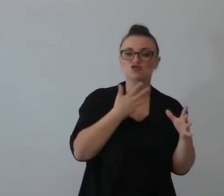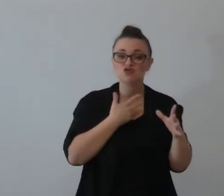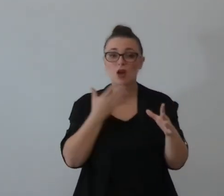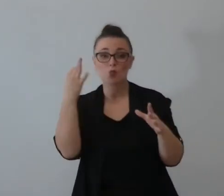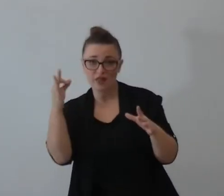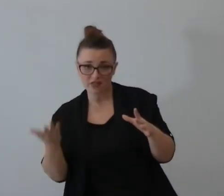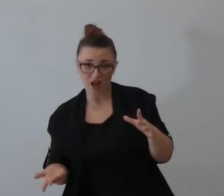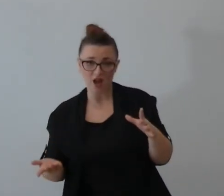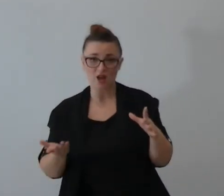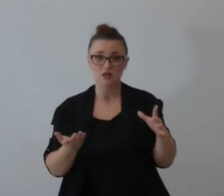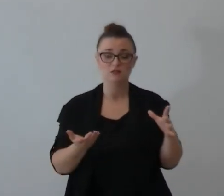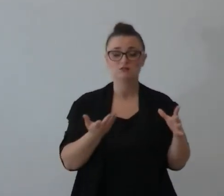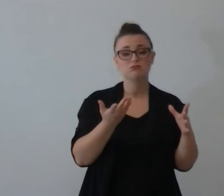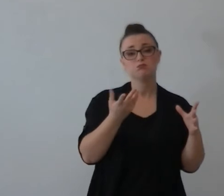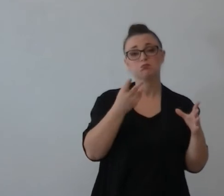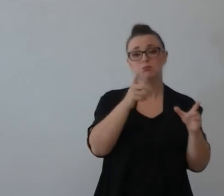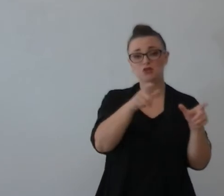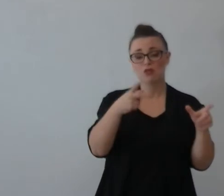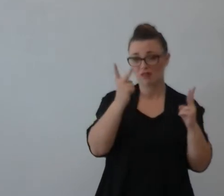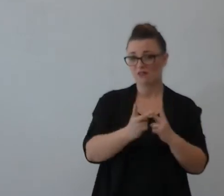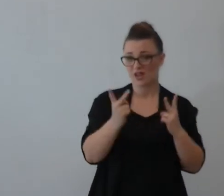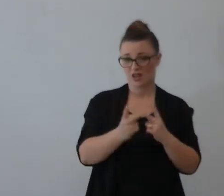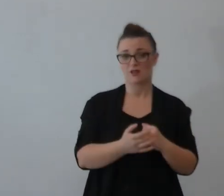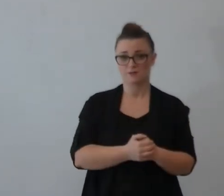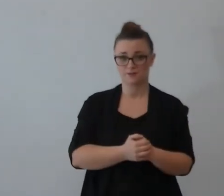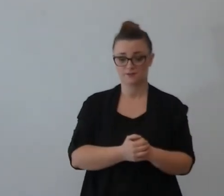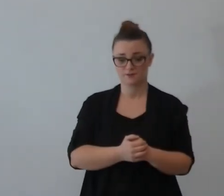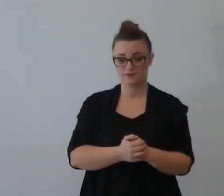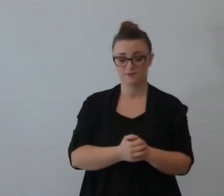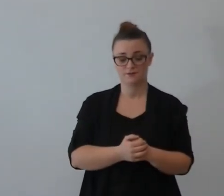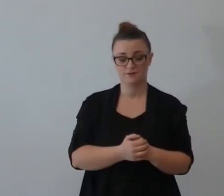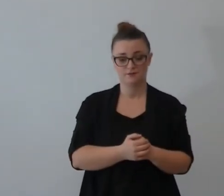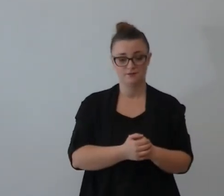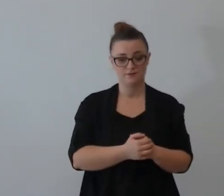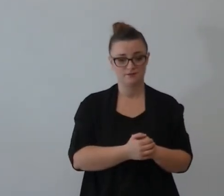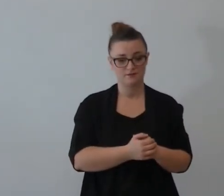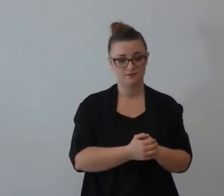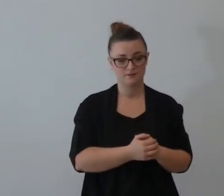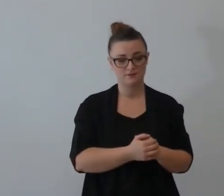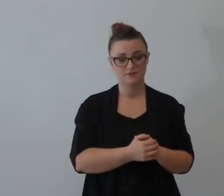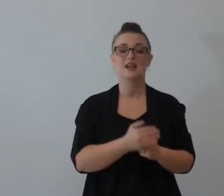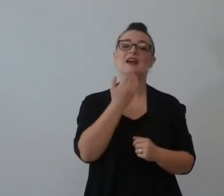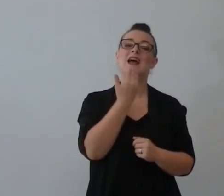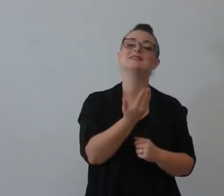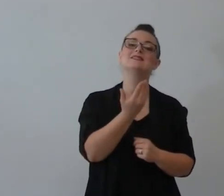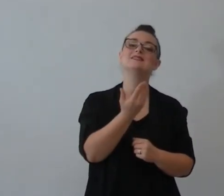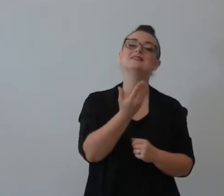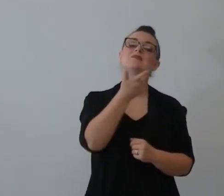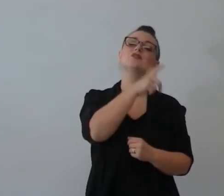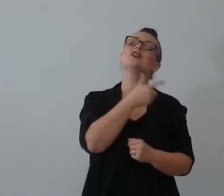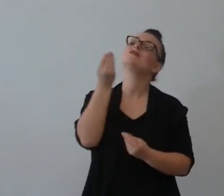signore ti ringrazio e tu hai scelto la tempistica giusta per il rapporto tra l'uomo e donna